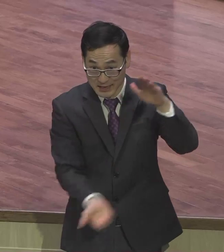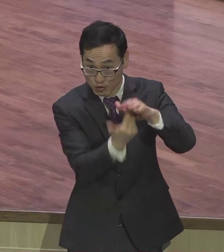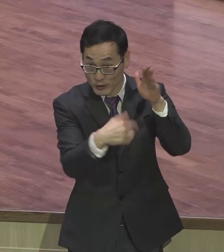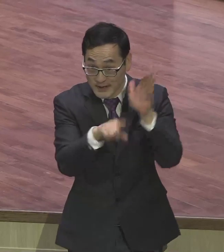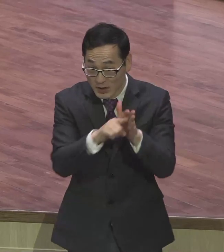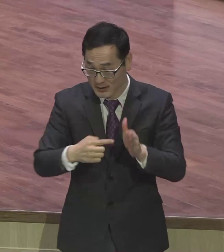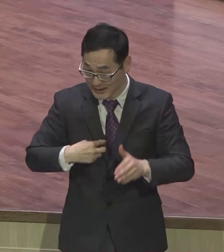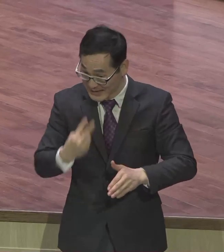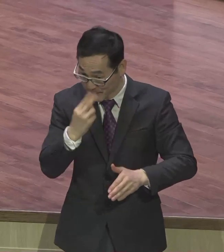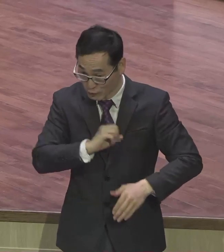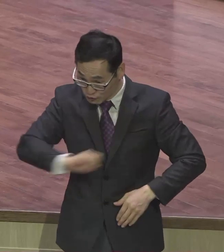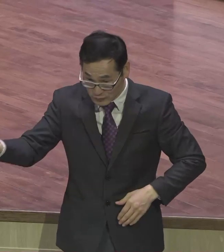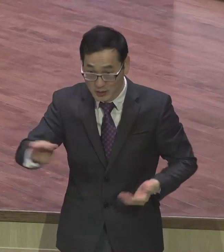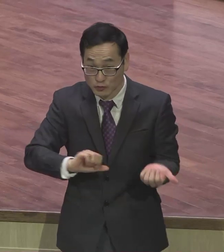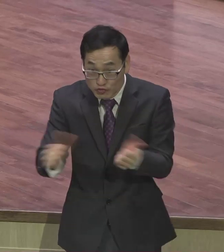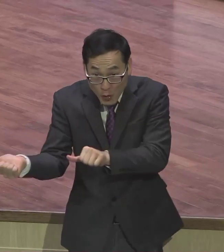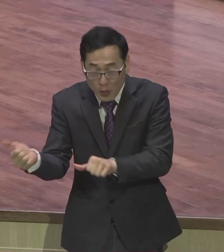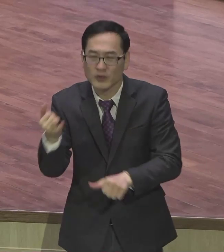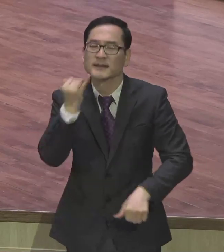아니하노라 생명조차